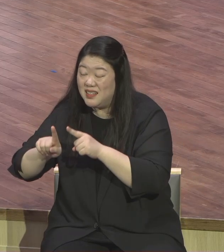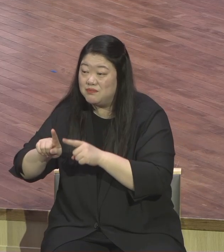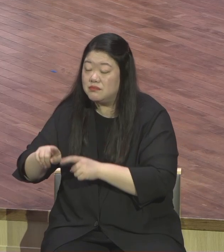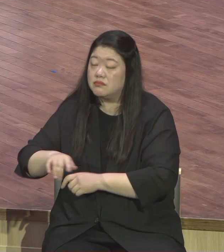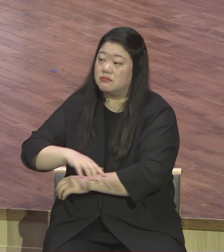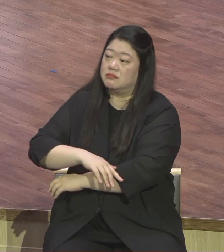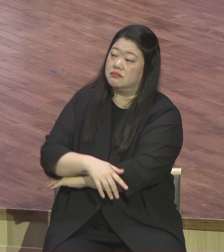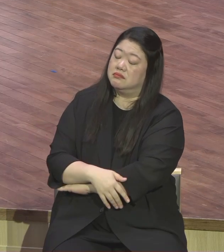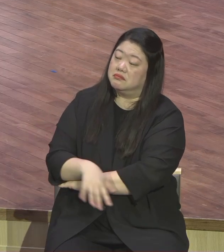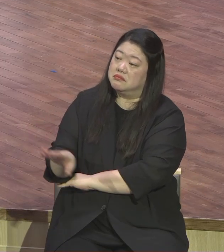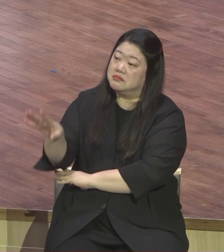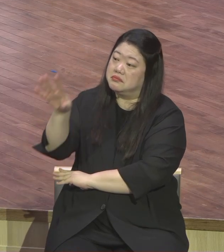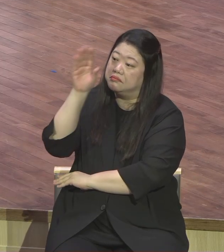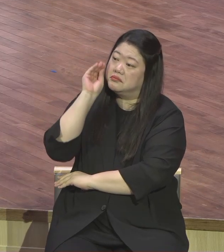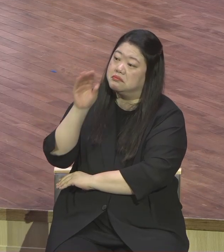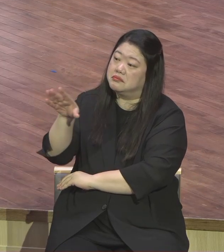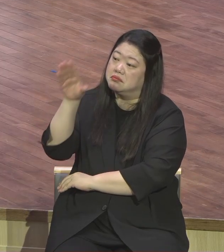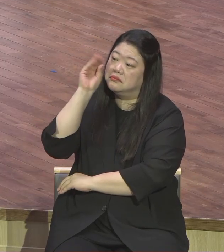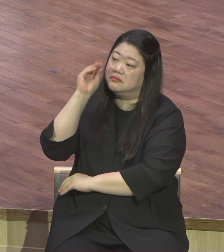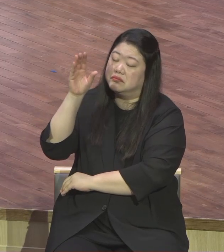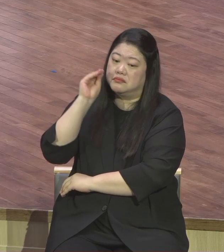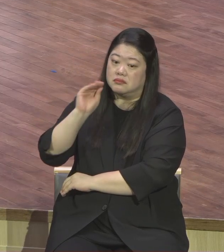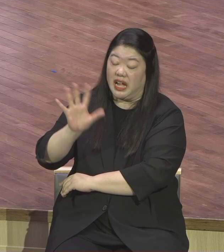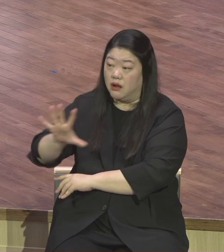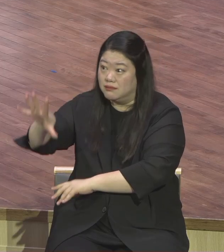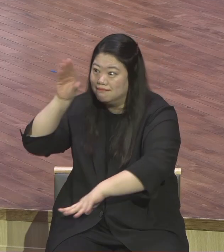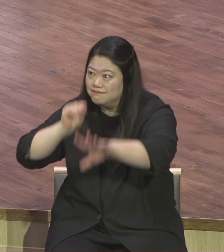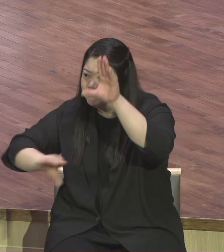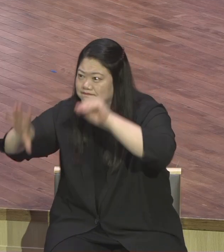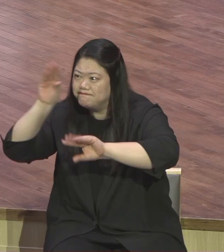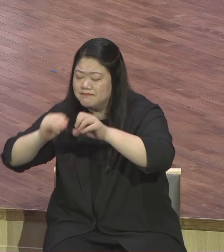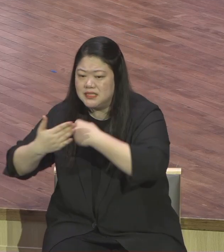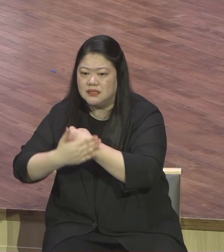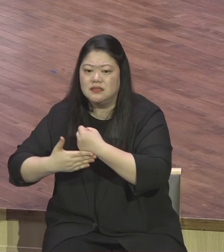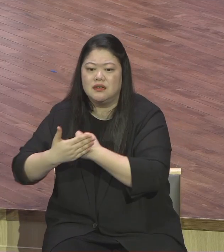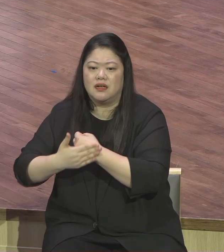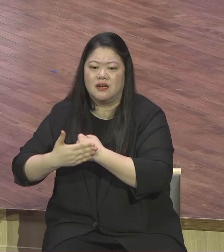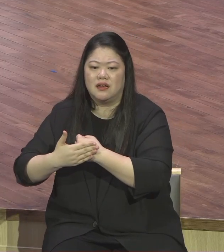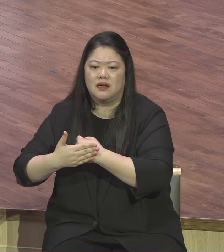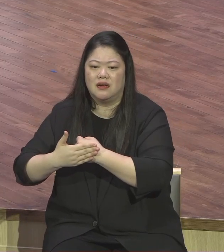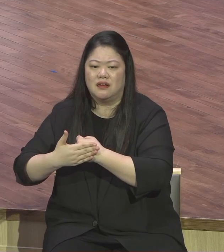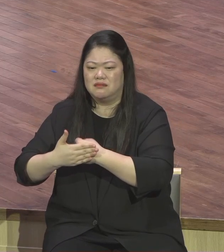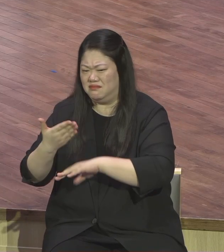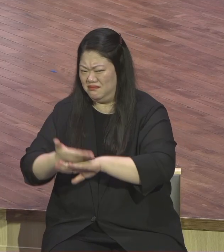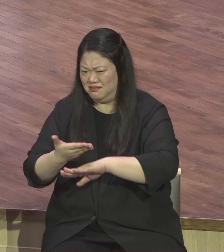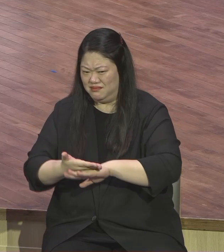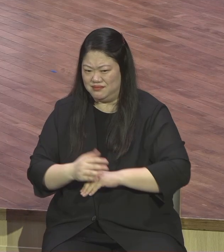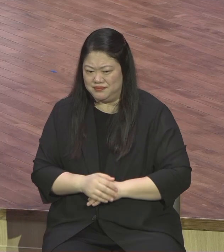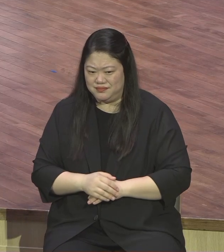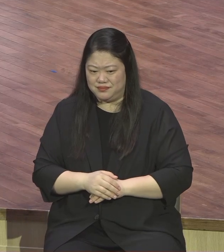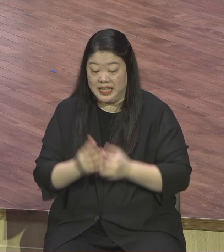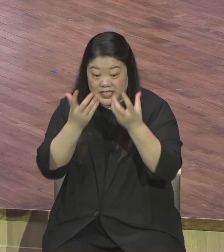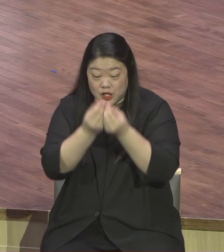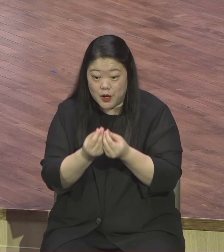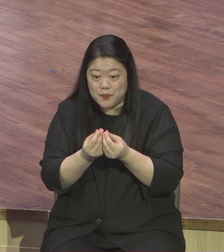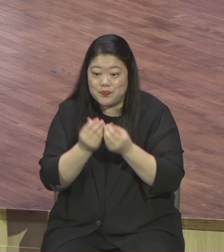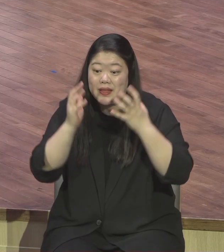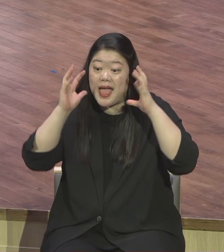여기 달려야지 마치 가난한 아이가 자라기 위해서 뭐요 아이가 태어나면 엄마